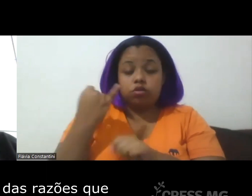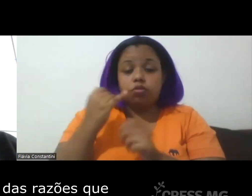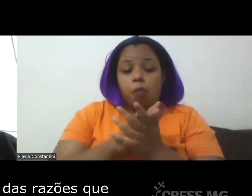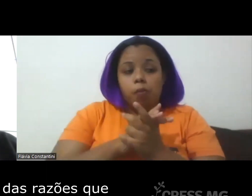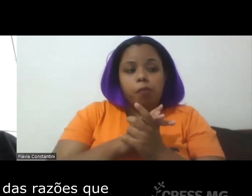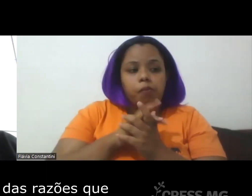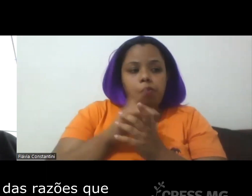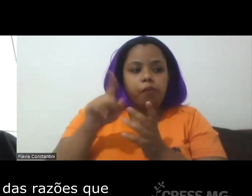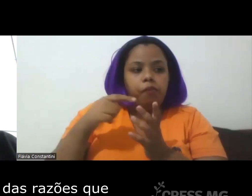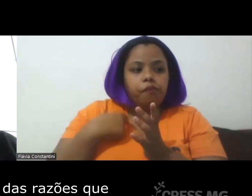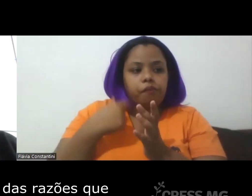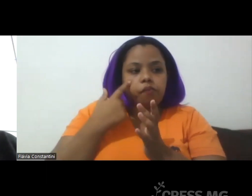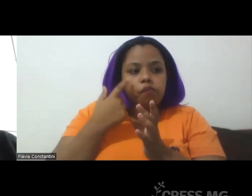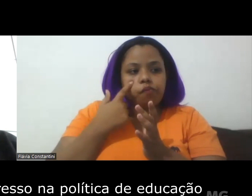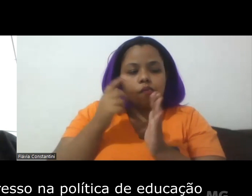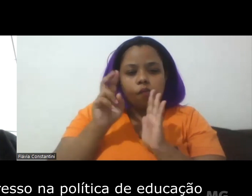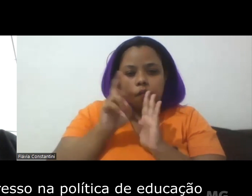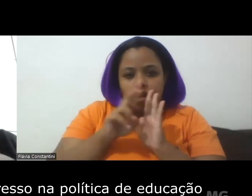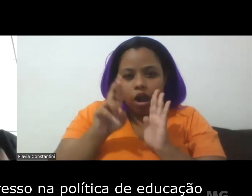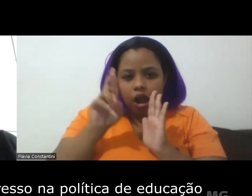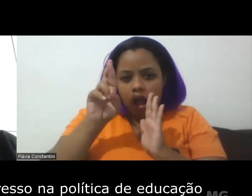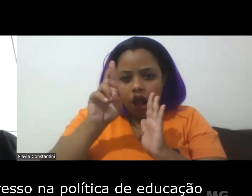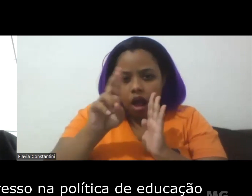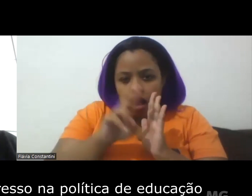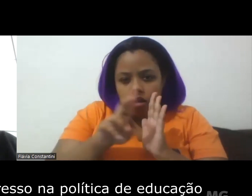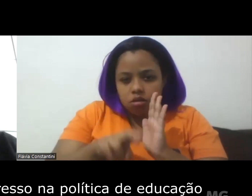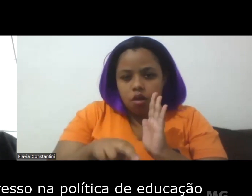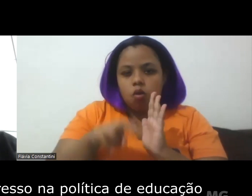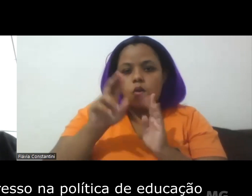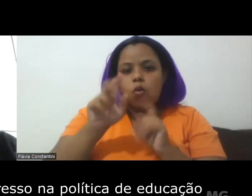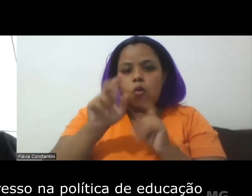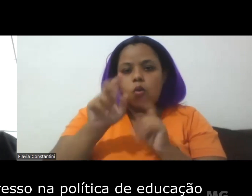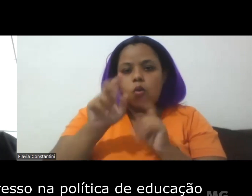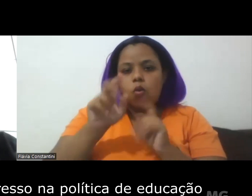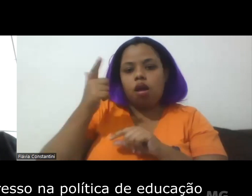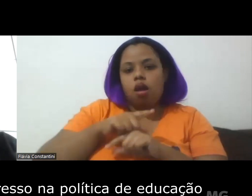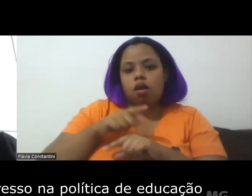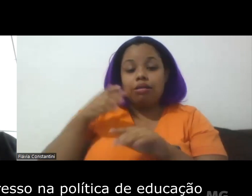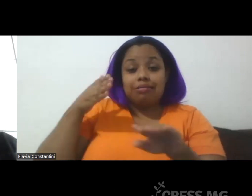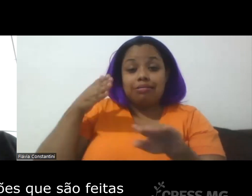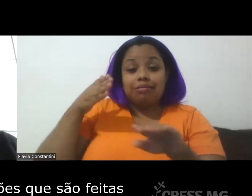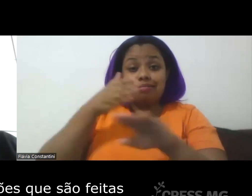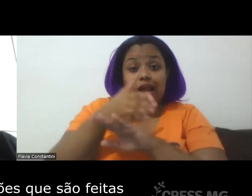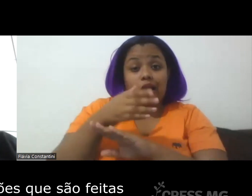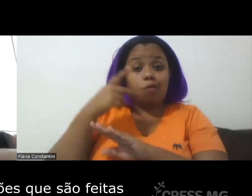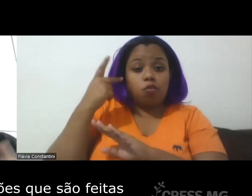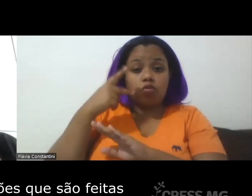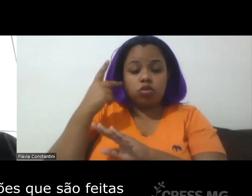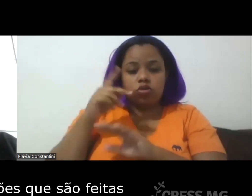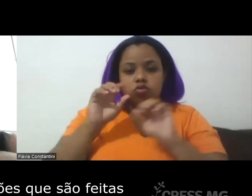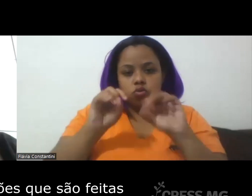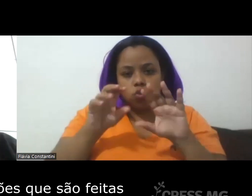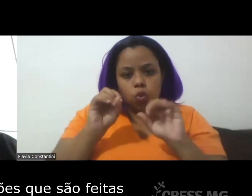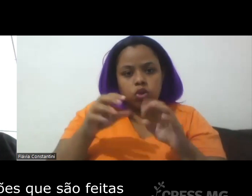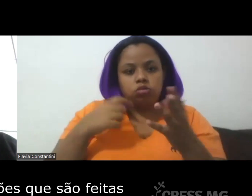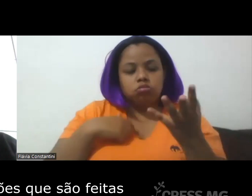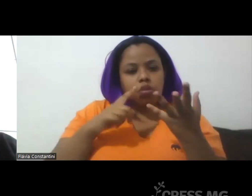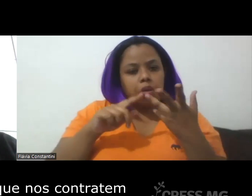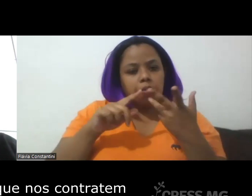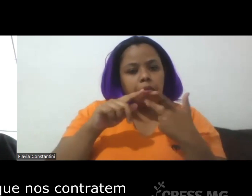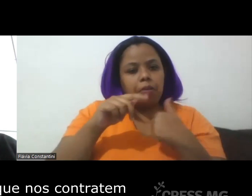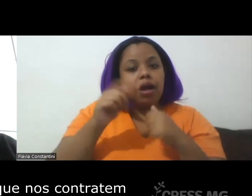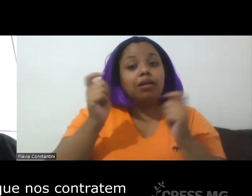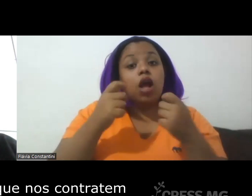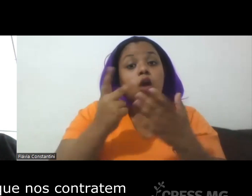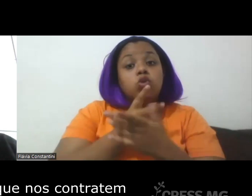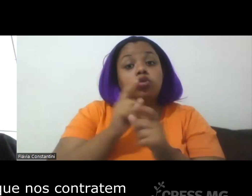despeito das razões que justifiquem o nosso ingresso na política de educação e as inquisições que são feitas